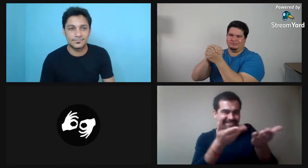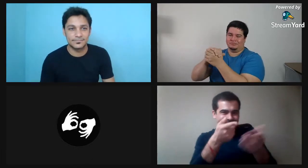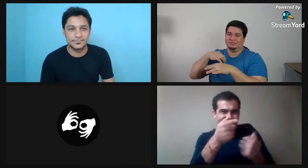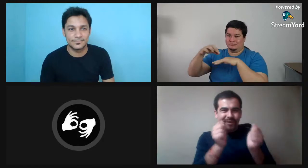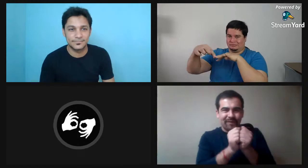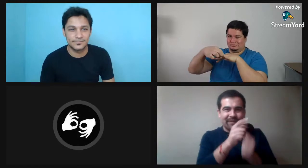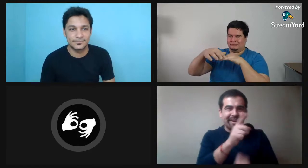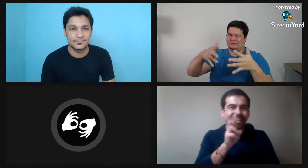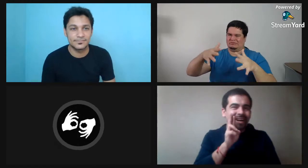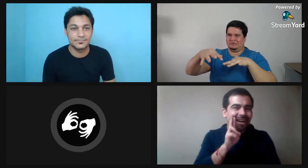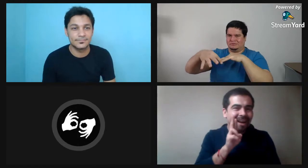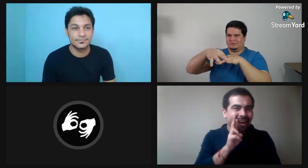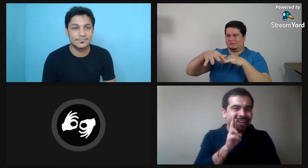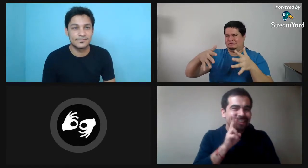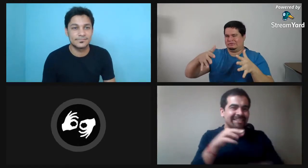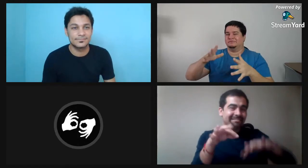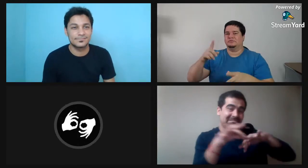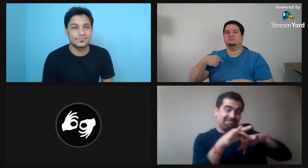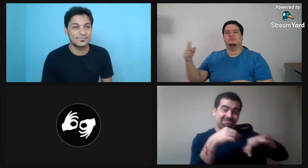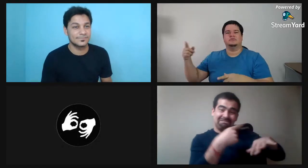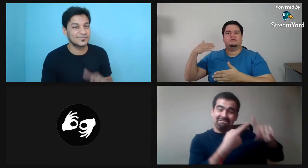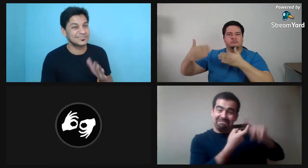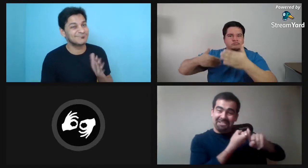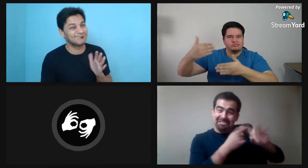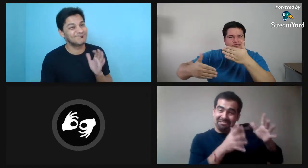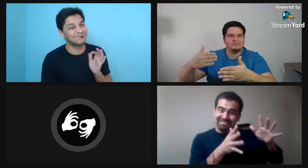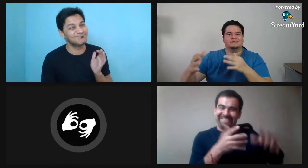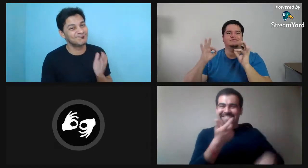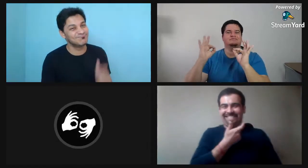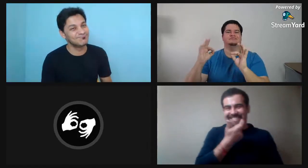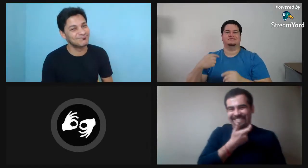Bueno, nosotros dos somos muy amigos, parecido casi matrimonio.